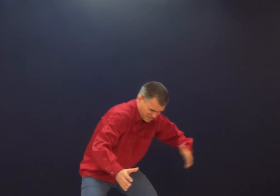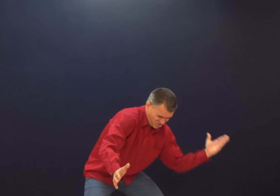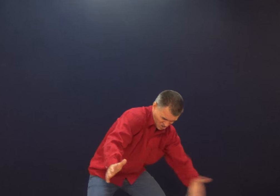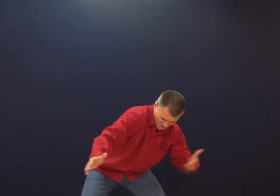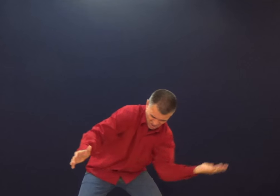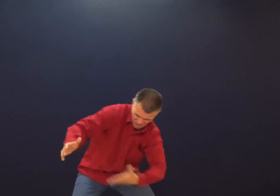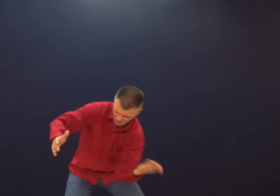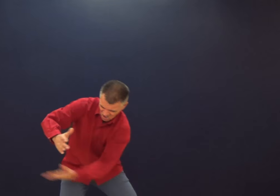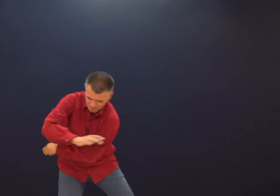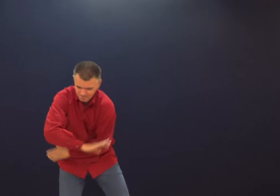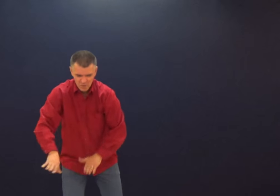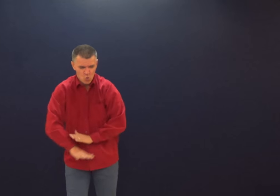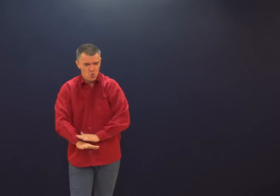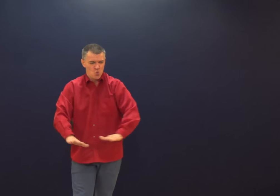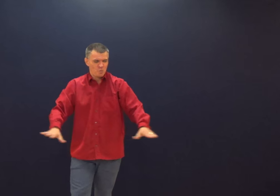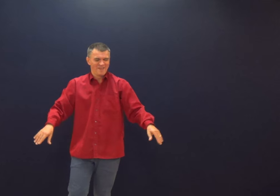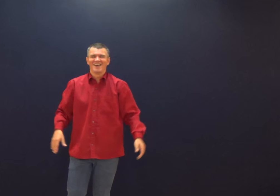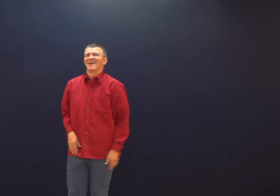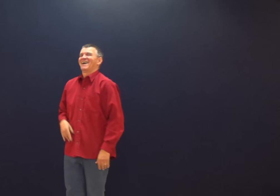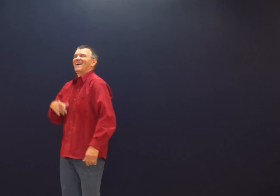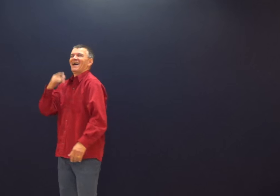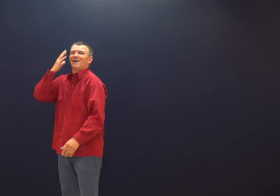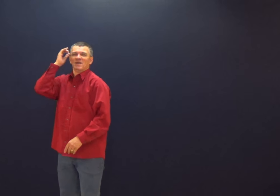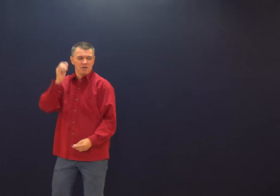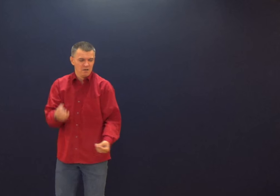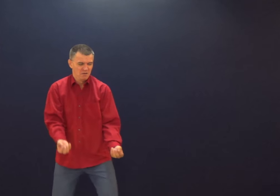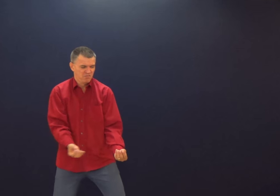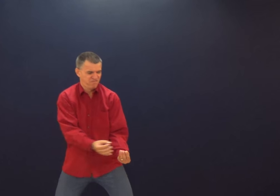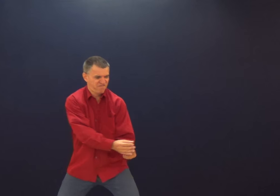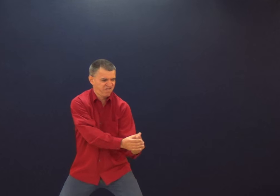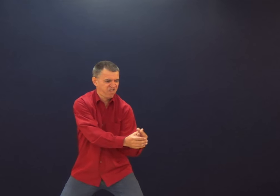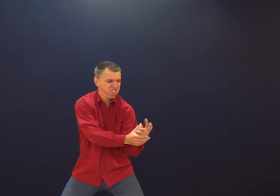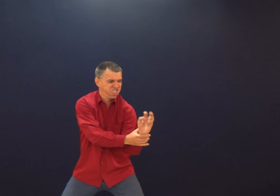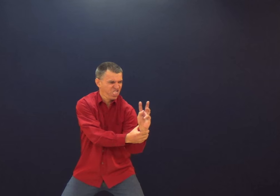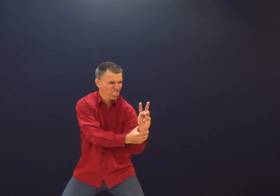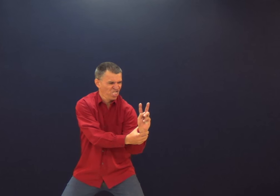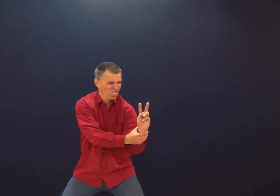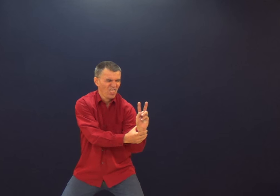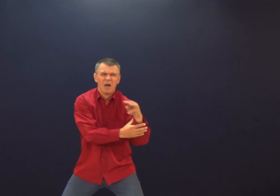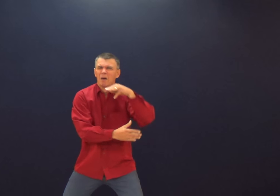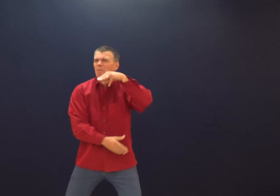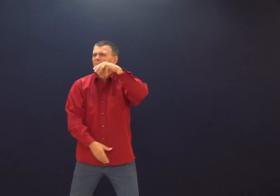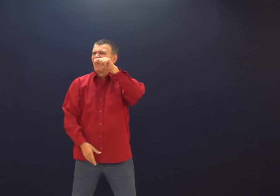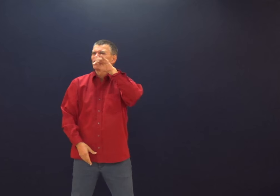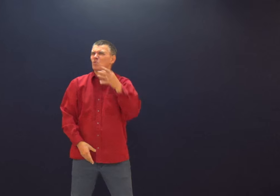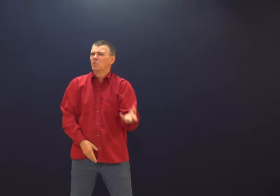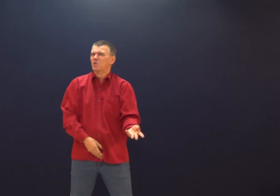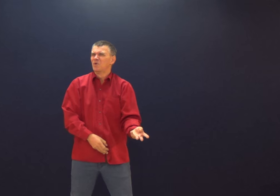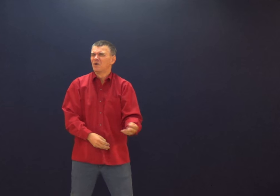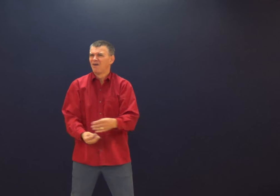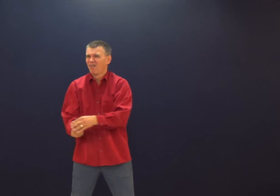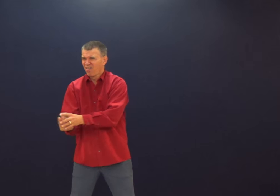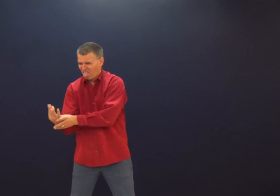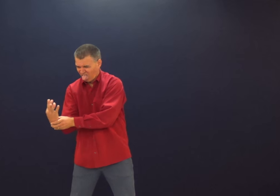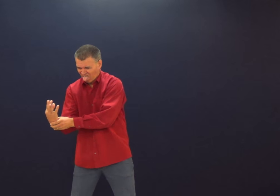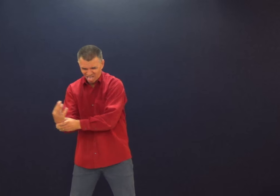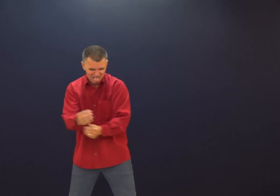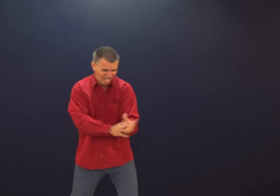Mas como assim? Tá, ele vai lá, carpe, e aí, mas o mato